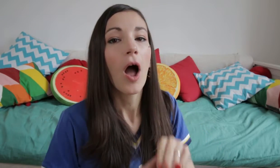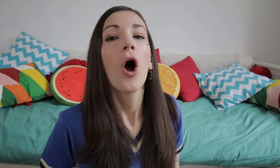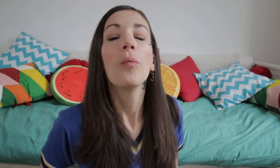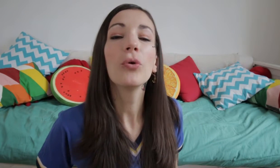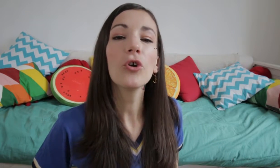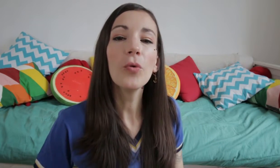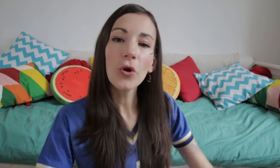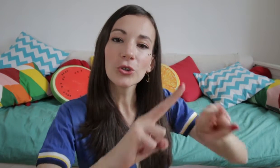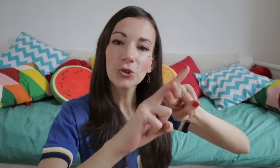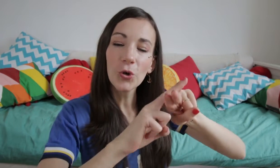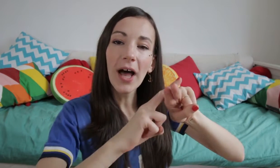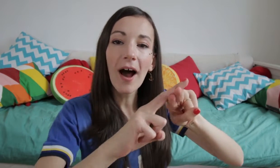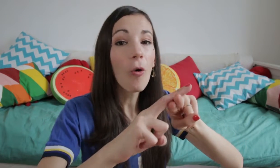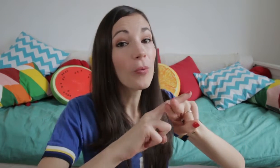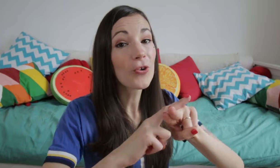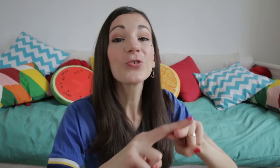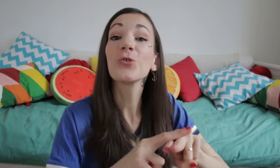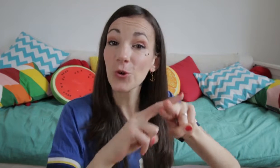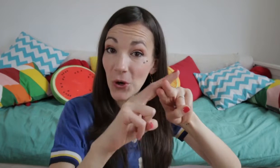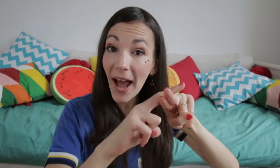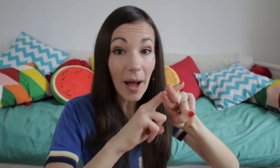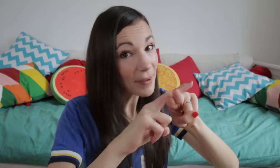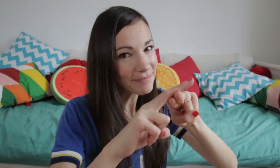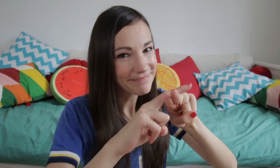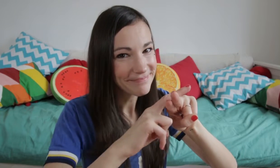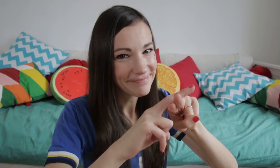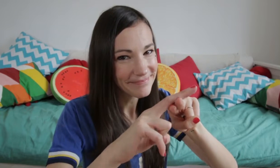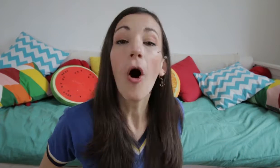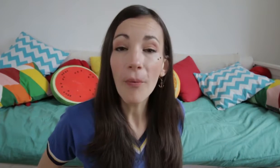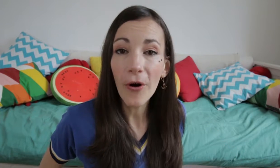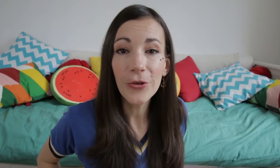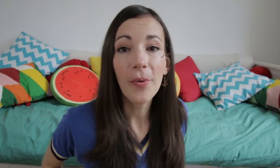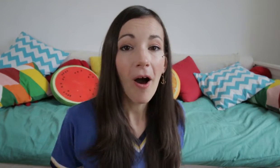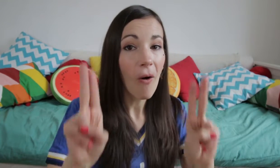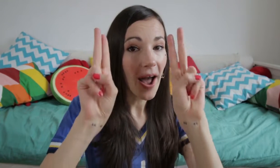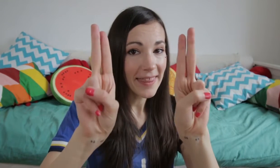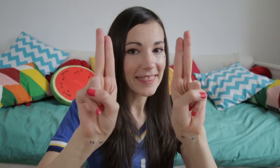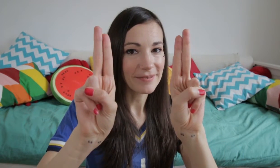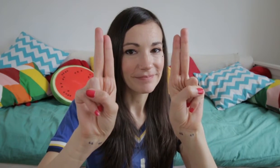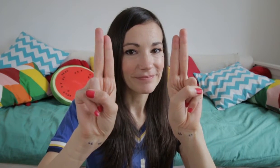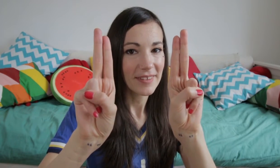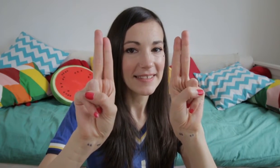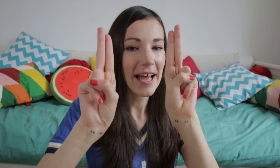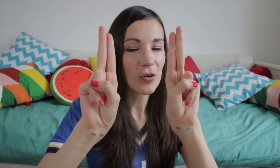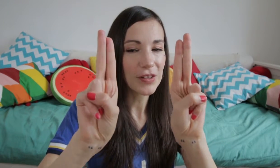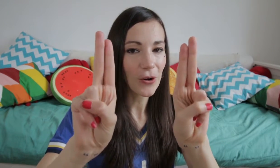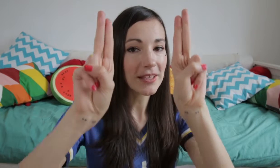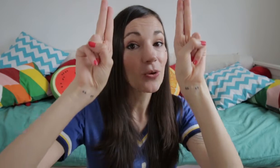Pour le mot chocolat, on pense au chocolat râpé. On prend nos mains en N. C'est la configuration